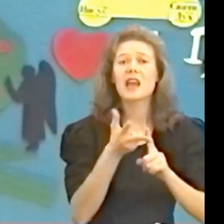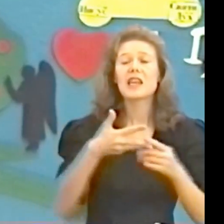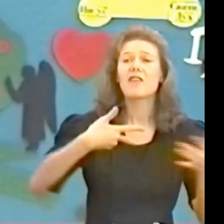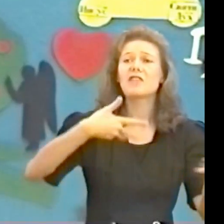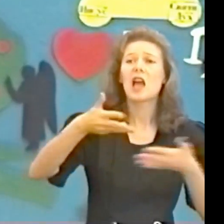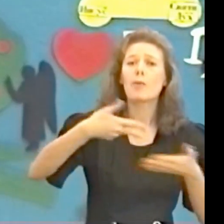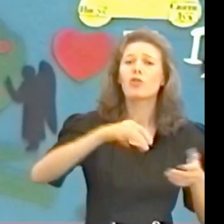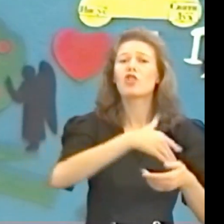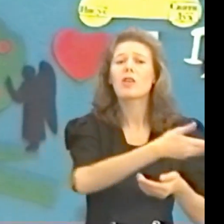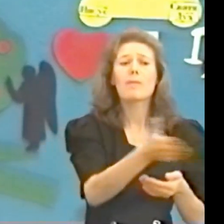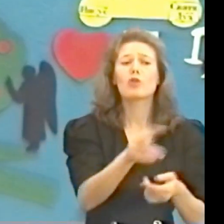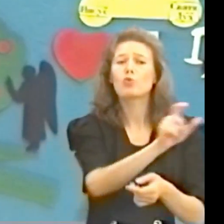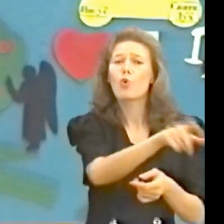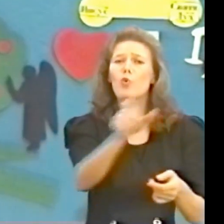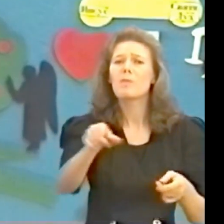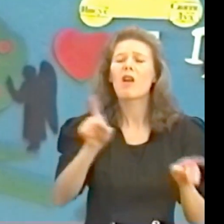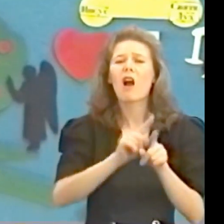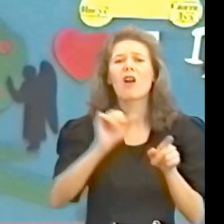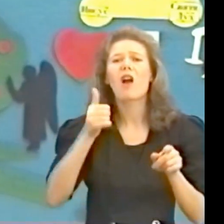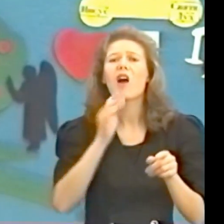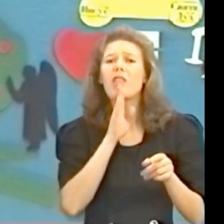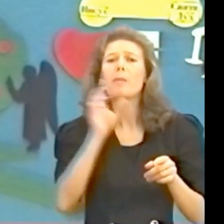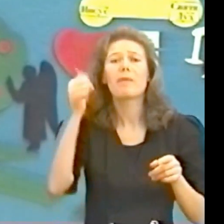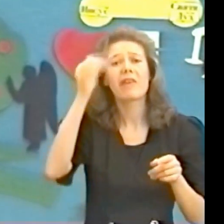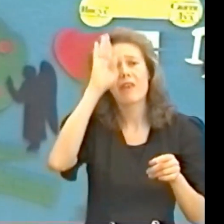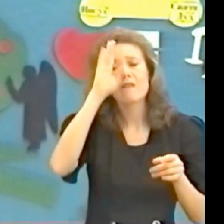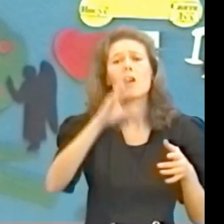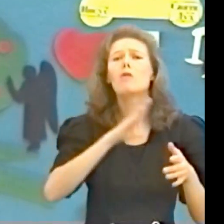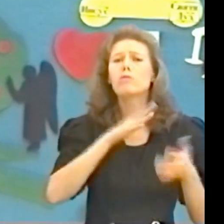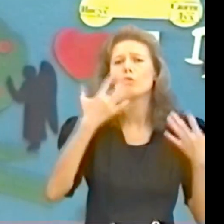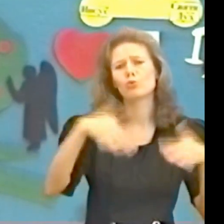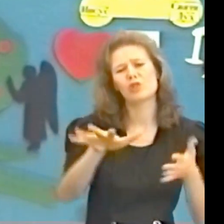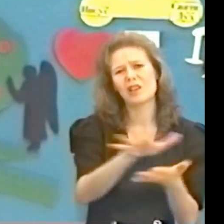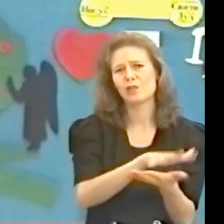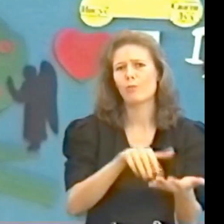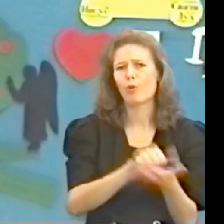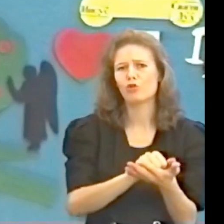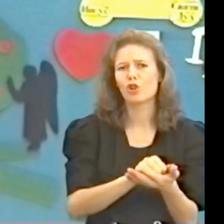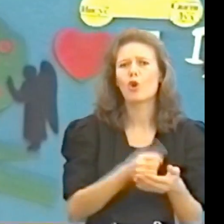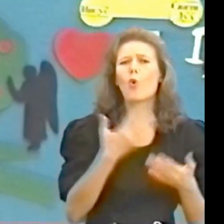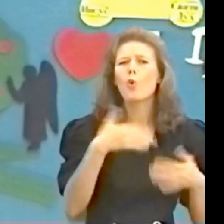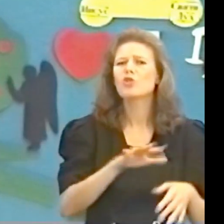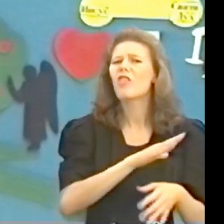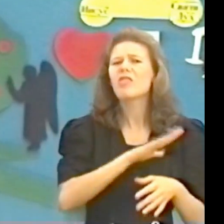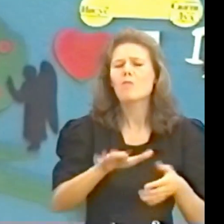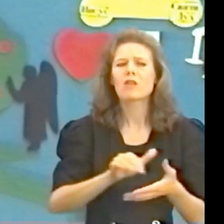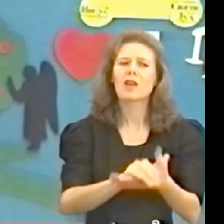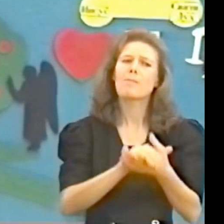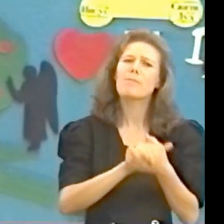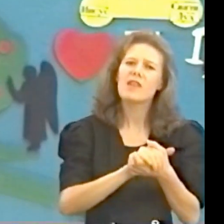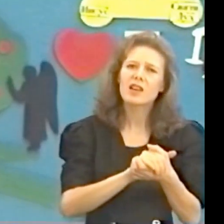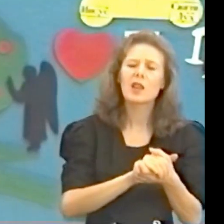людьми как между адамом и евой были испорчены они более не были мирными и совершенными как прежде